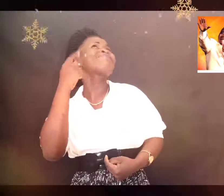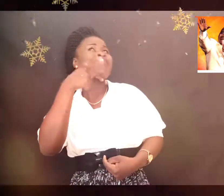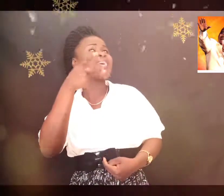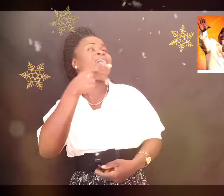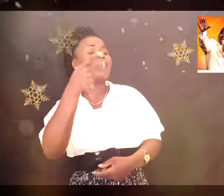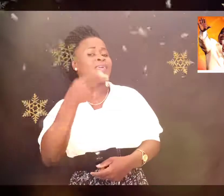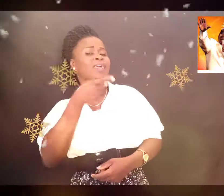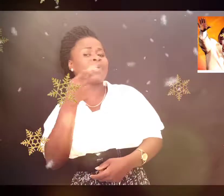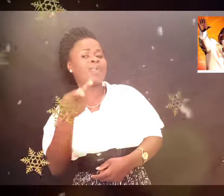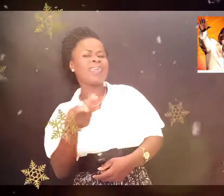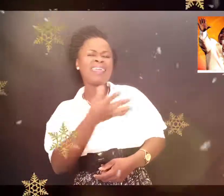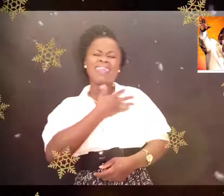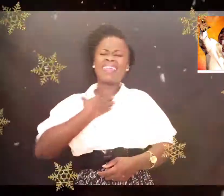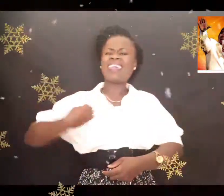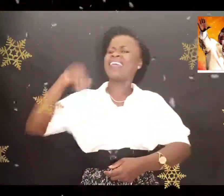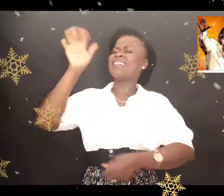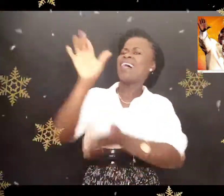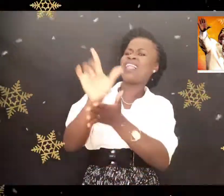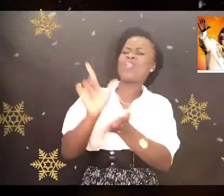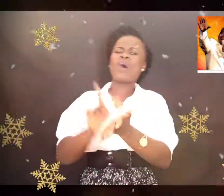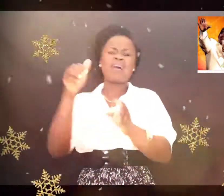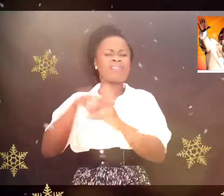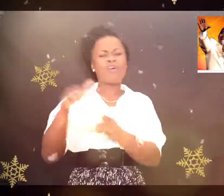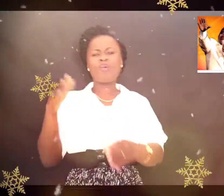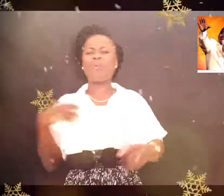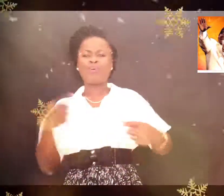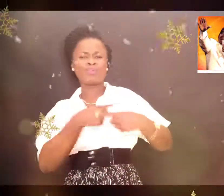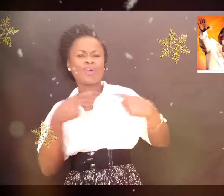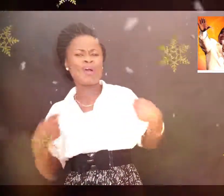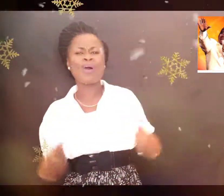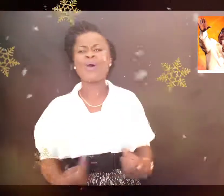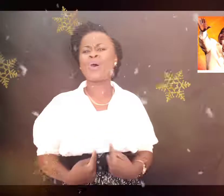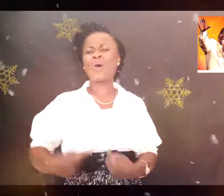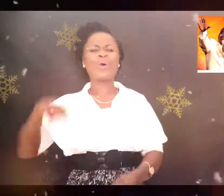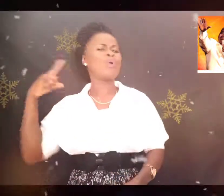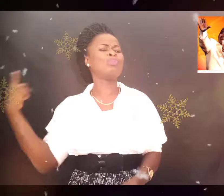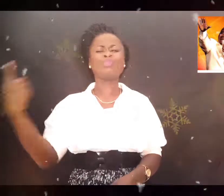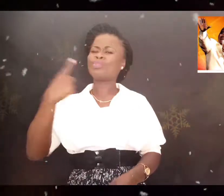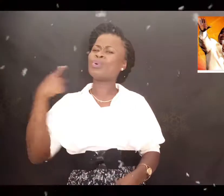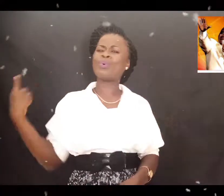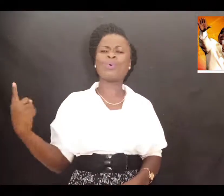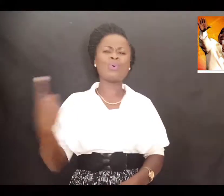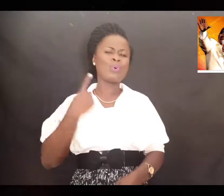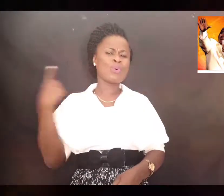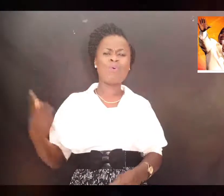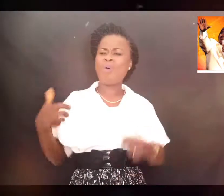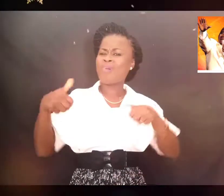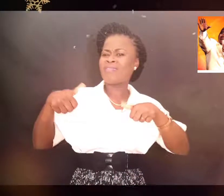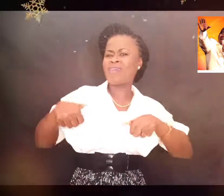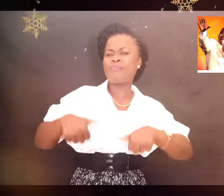parler Et ta loi dans mon cœur Toujours ta